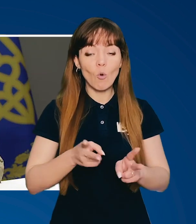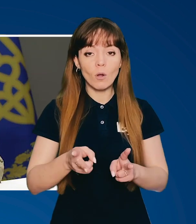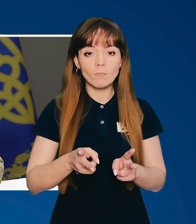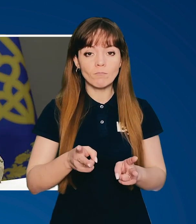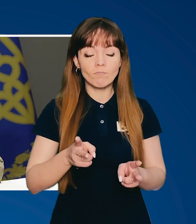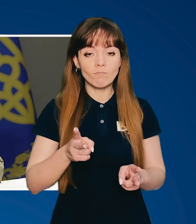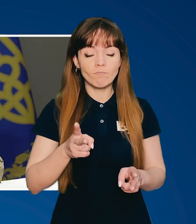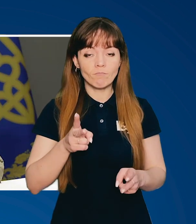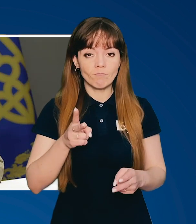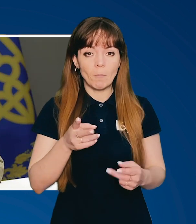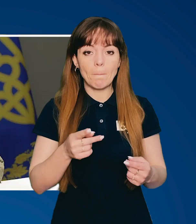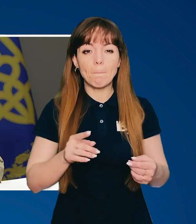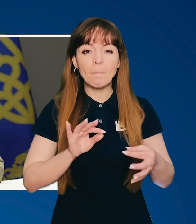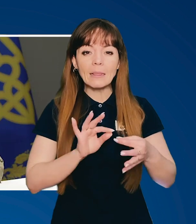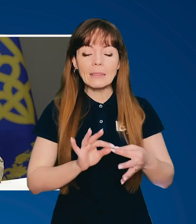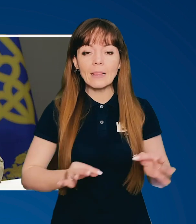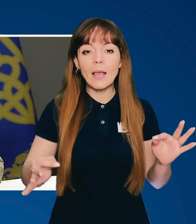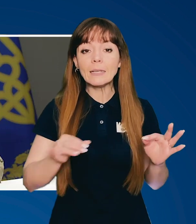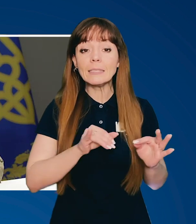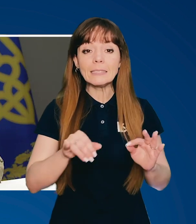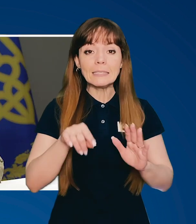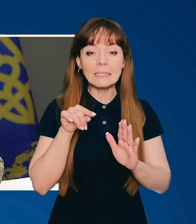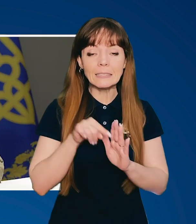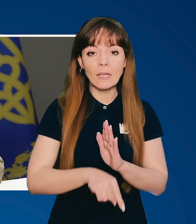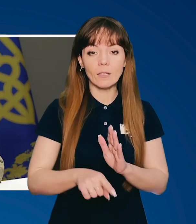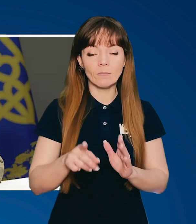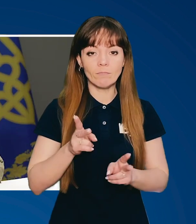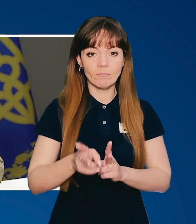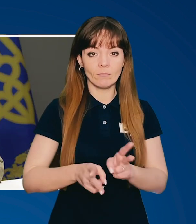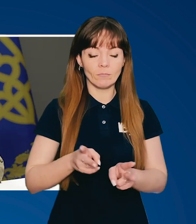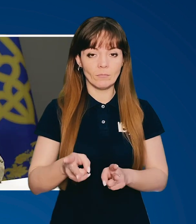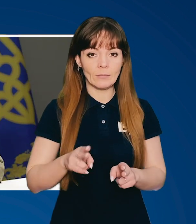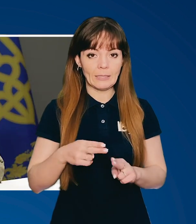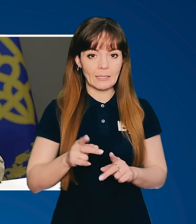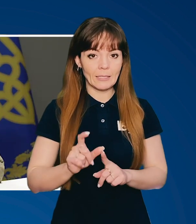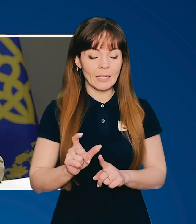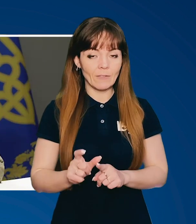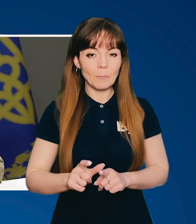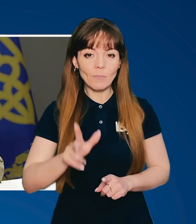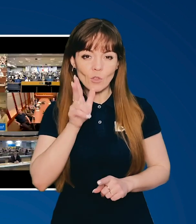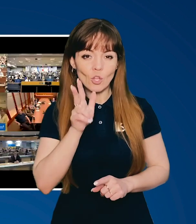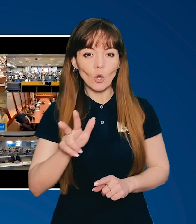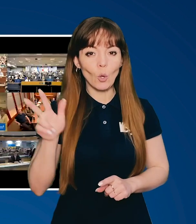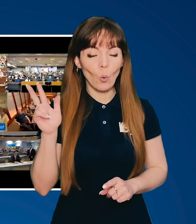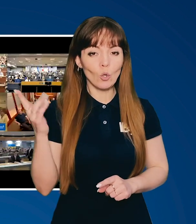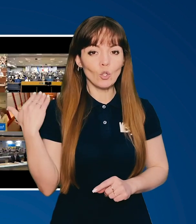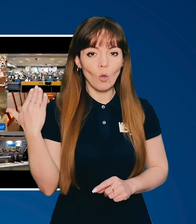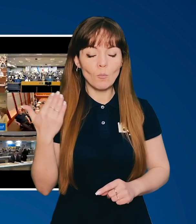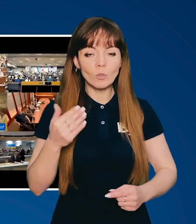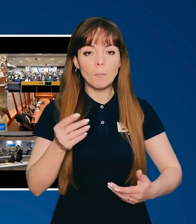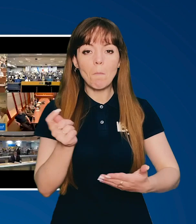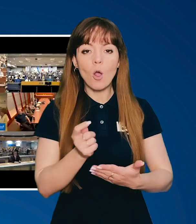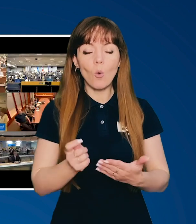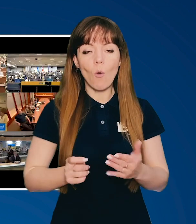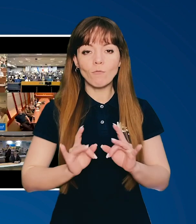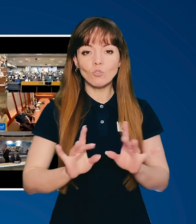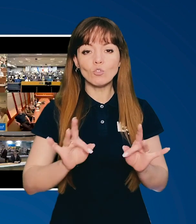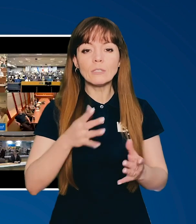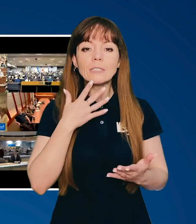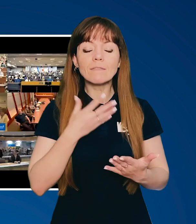реформи зазнає підтекст і сенс цих слів. Три роки тому, змальовуючи своє